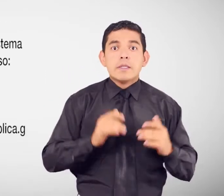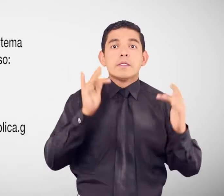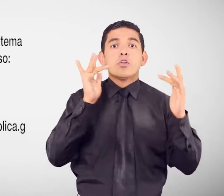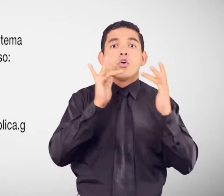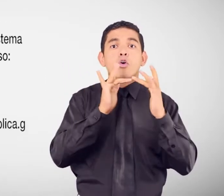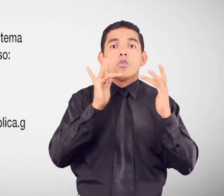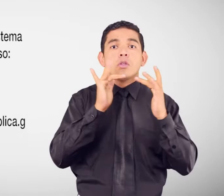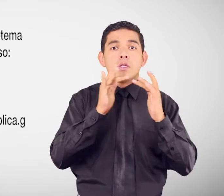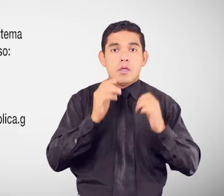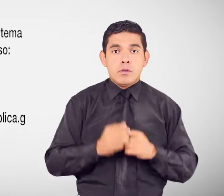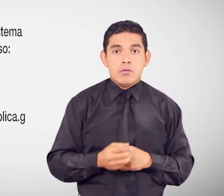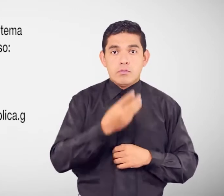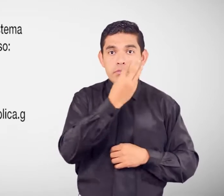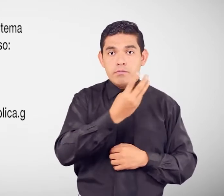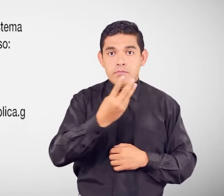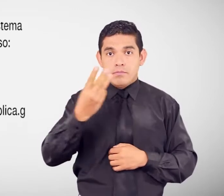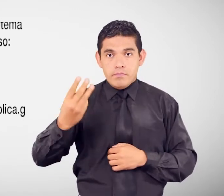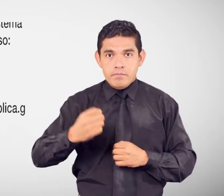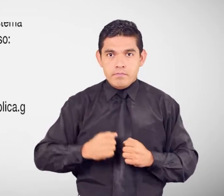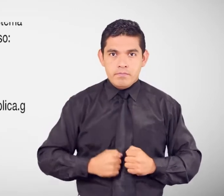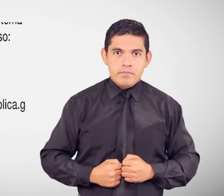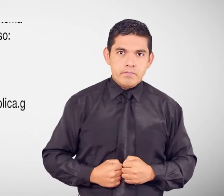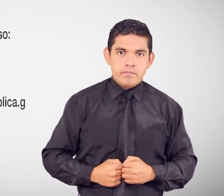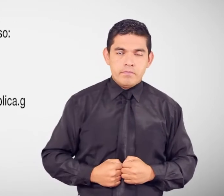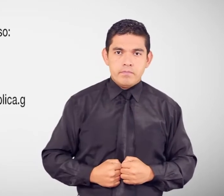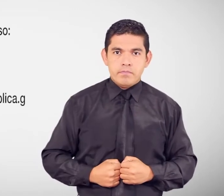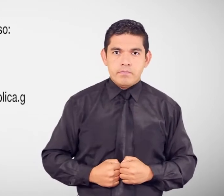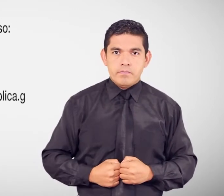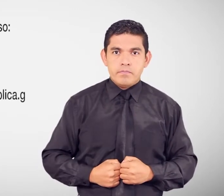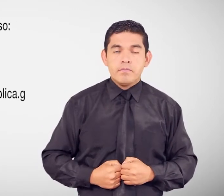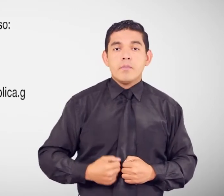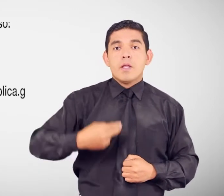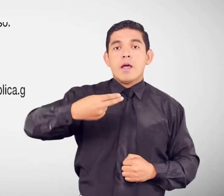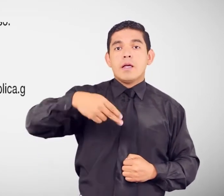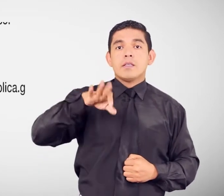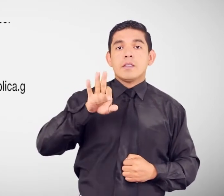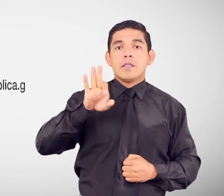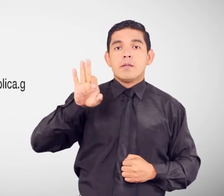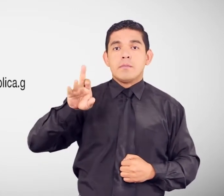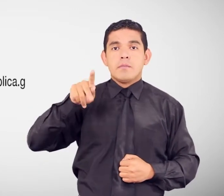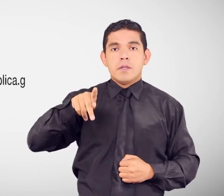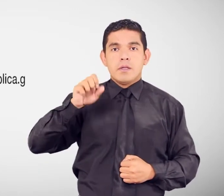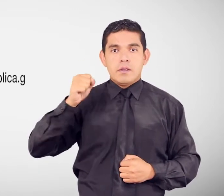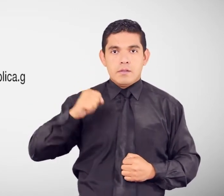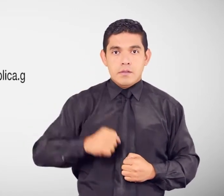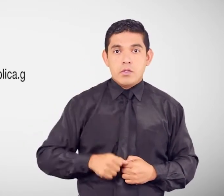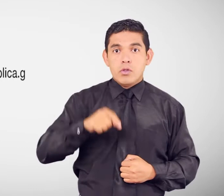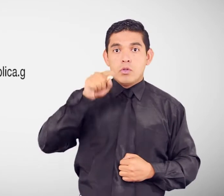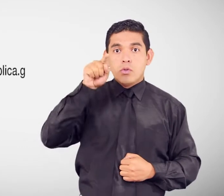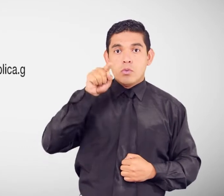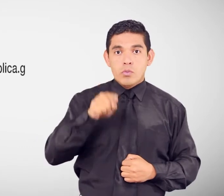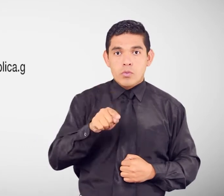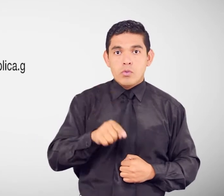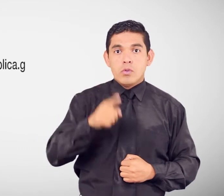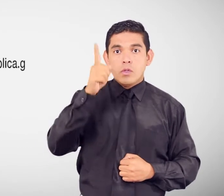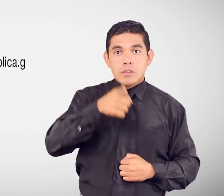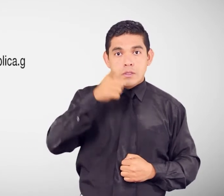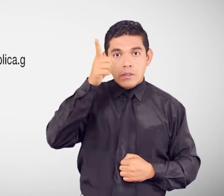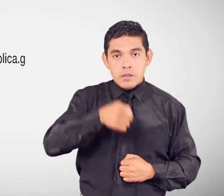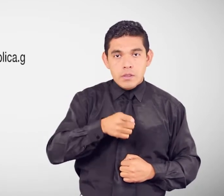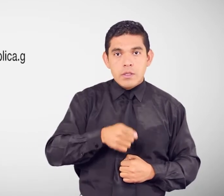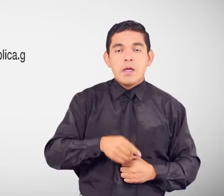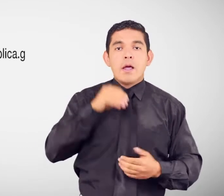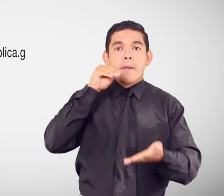Ciudadano. 5. de Ingreso H-T-T-P-S 2. Slash Slash